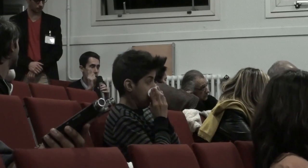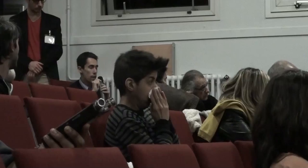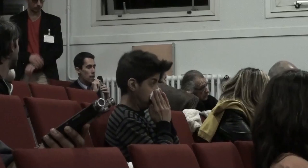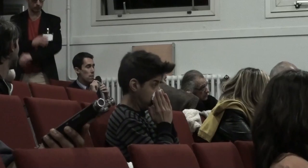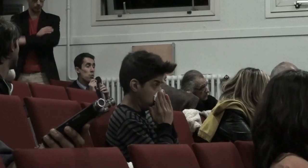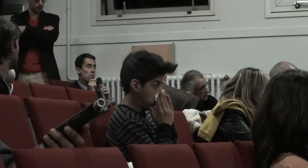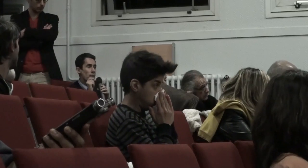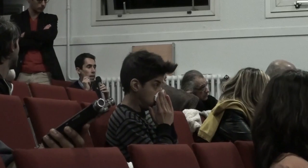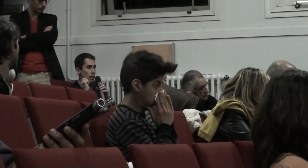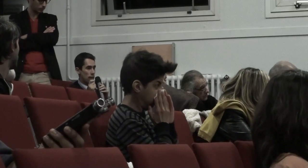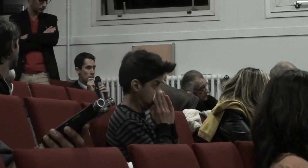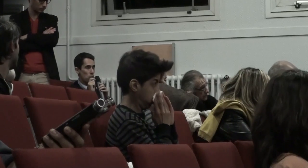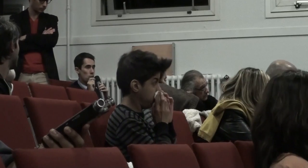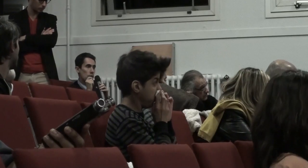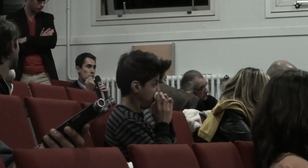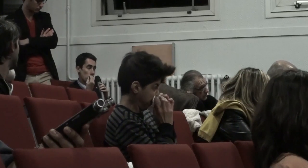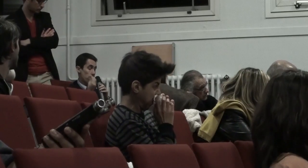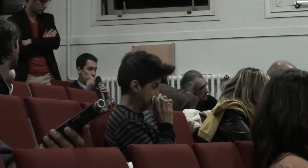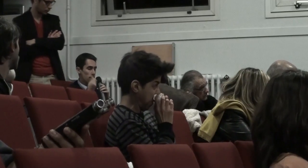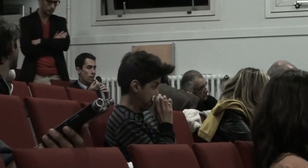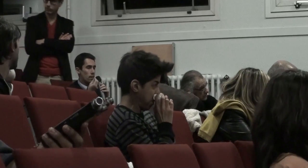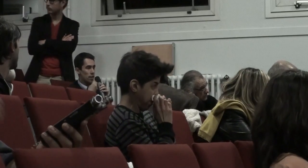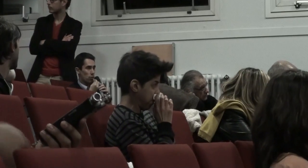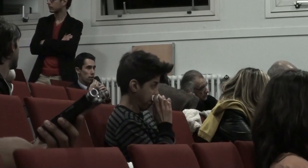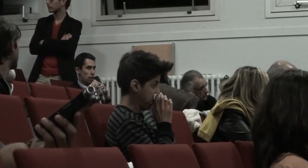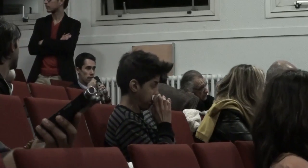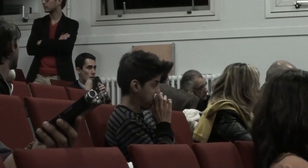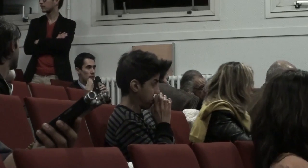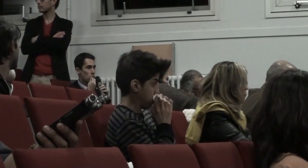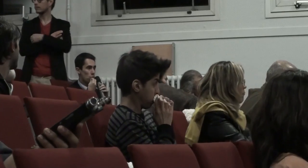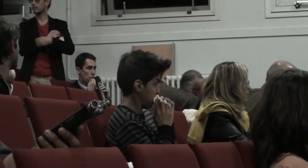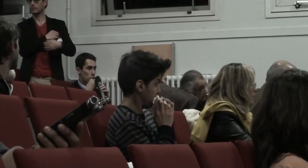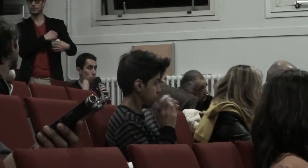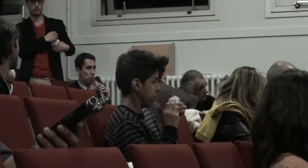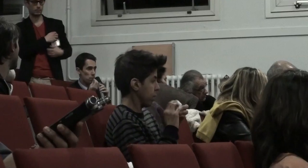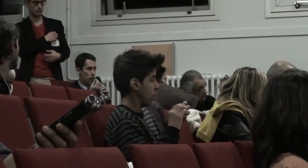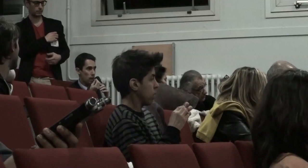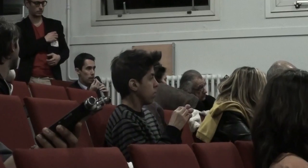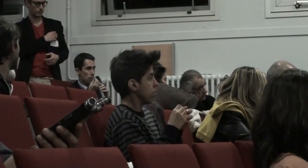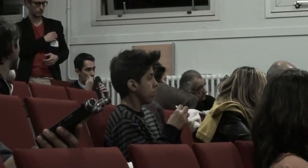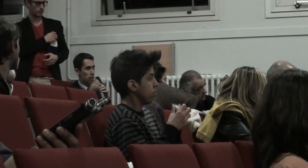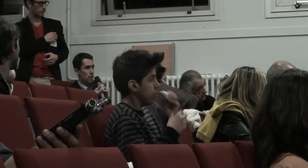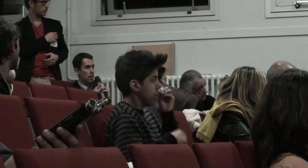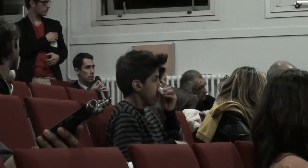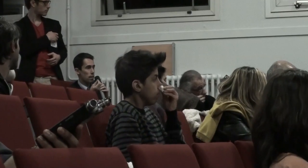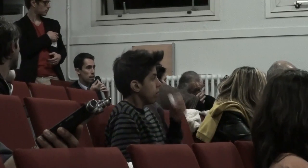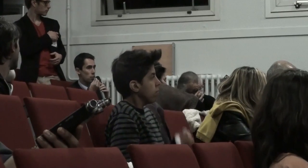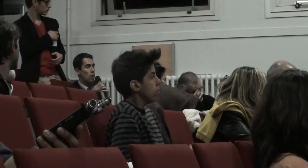ça et bon il y a quand une chose qu'il faut dire aussi c'est que la question du choix ne se pose pas de cette manière c'est-à-dire que